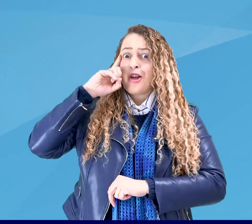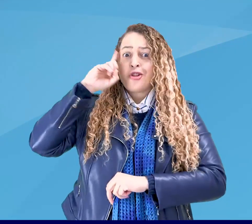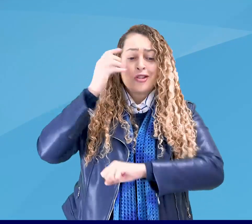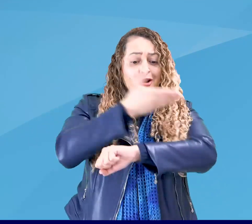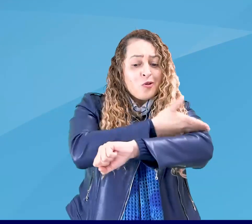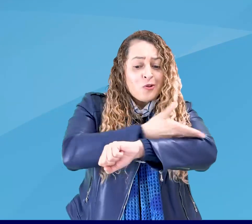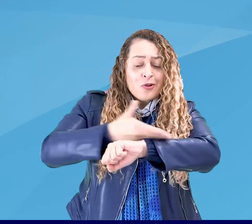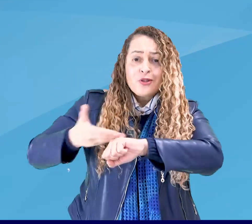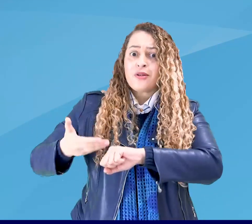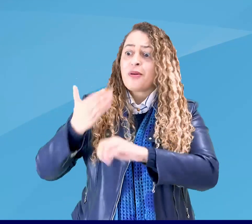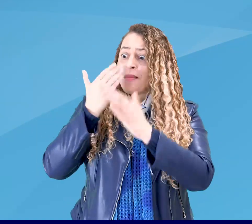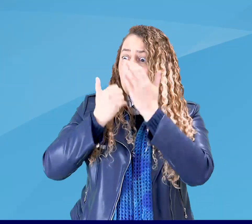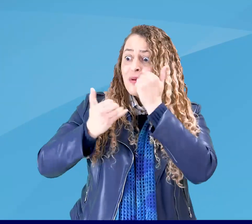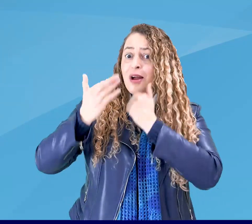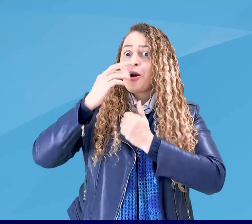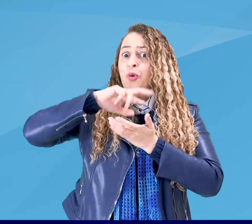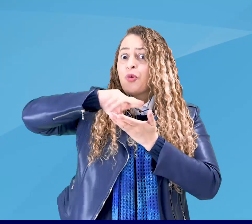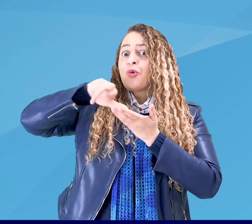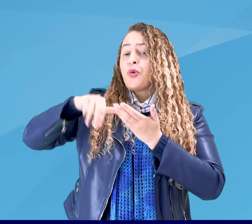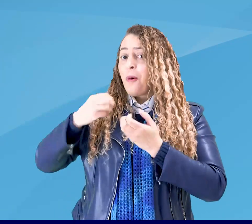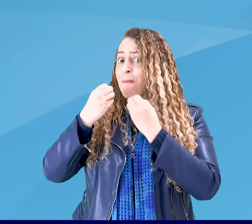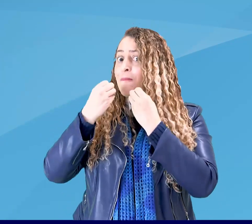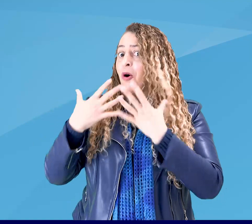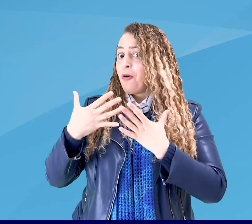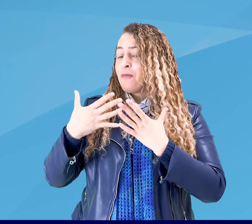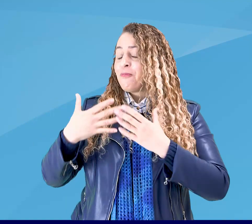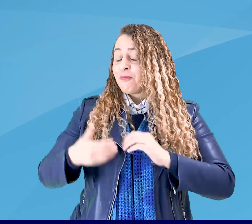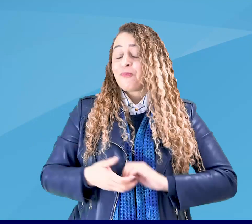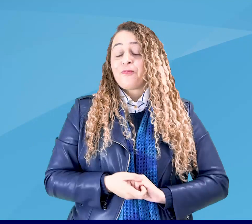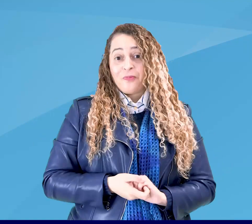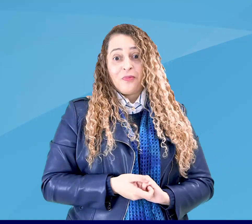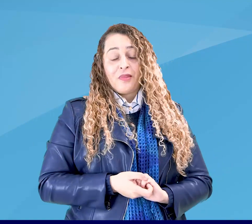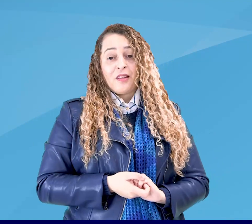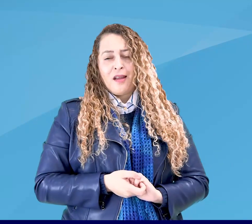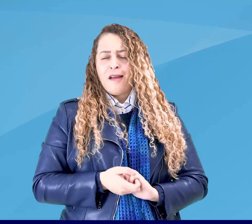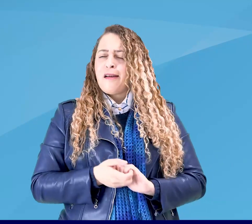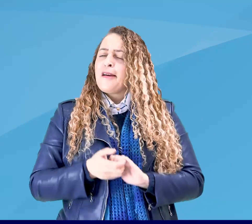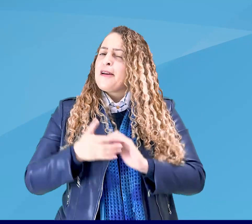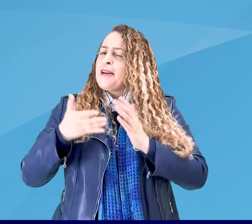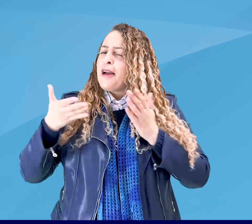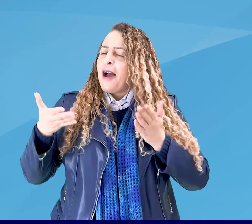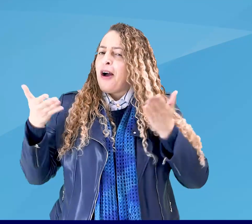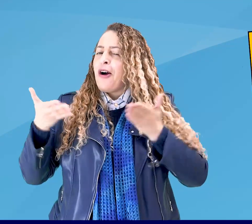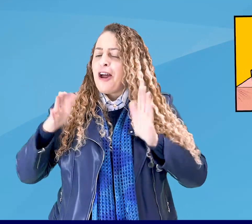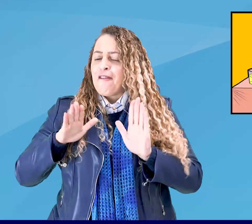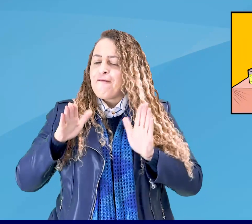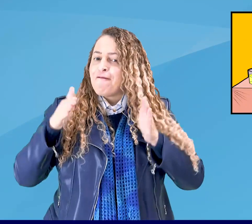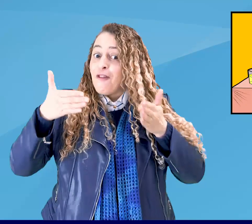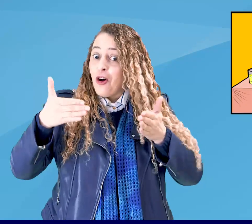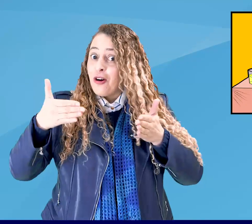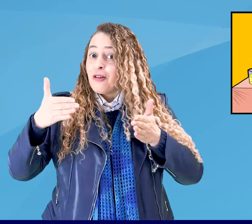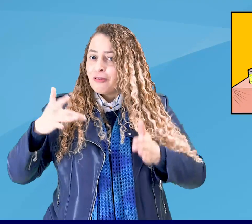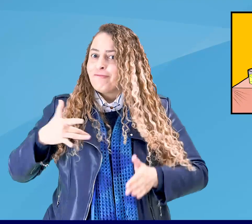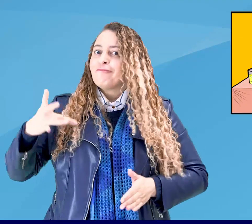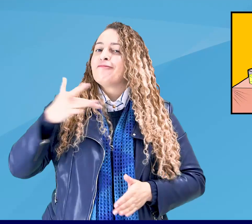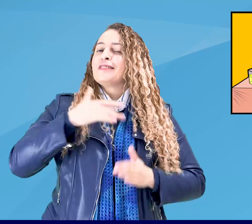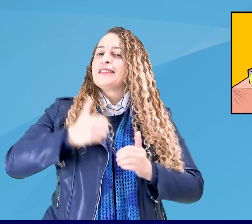desenvolver bons hábitos. E por falar em bons hábitos, para hoje